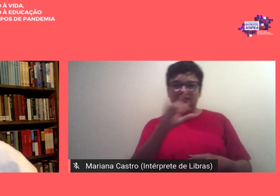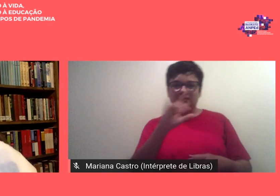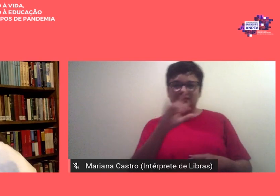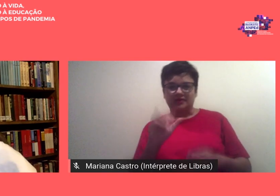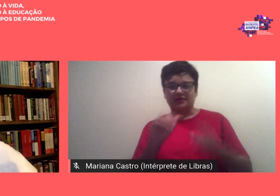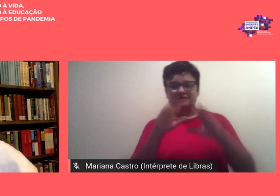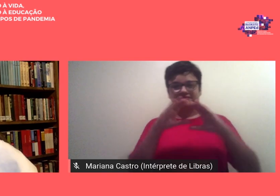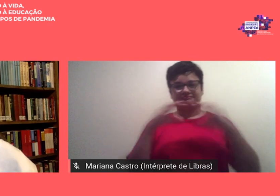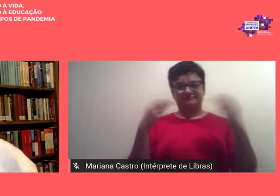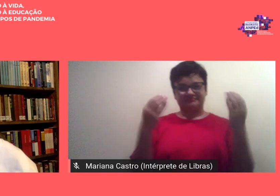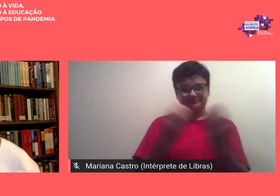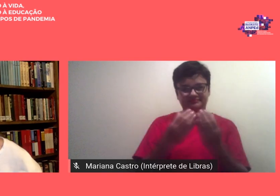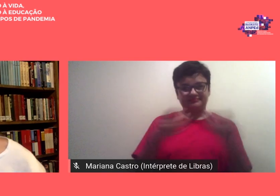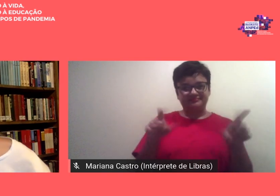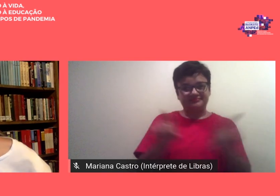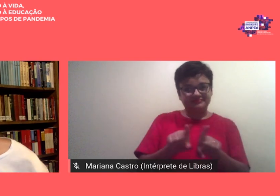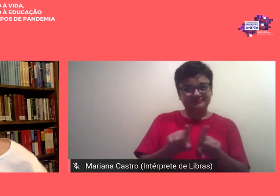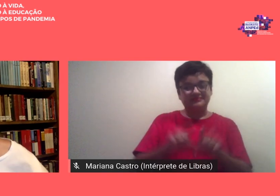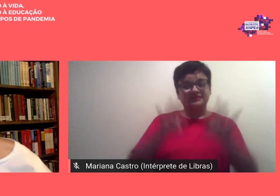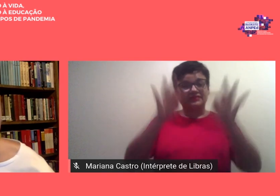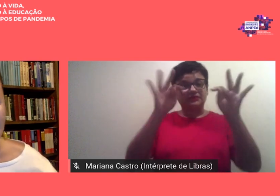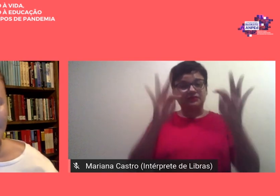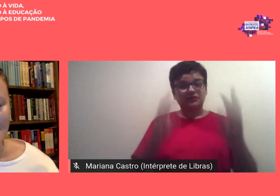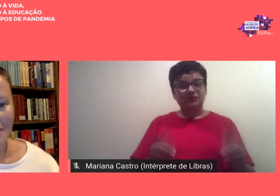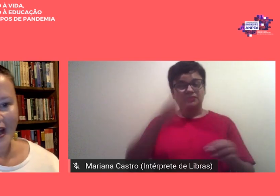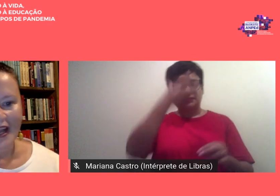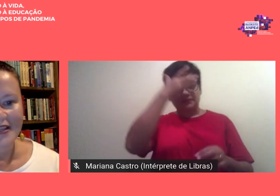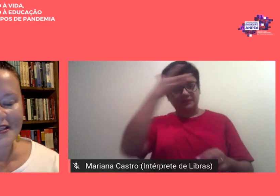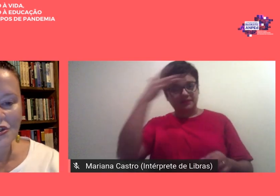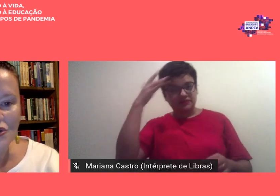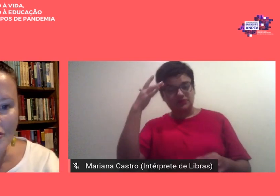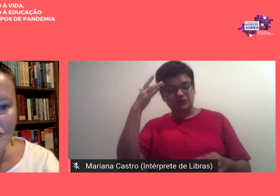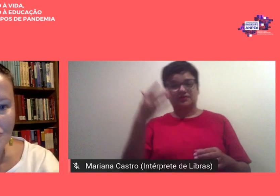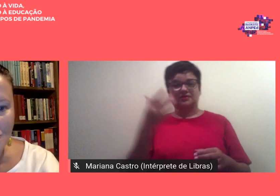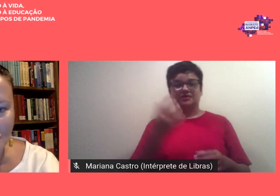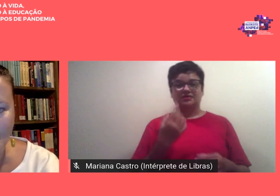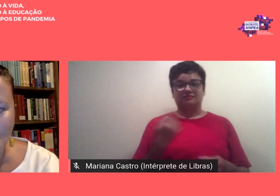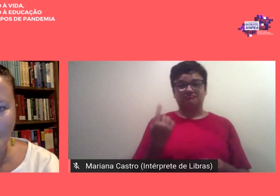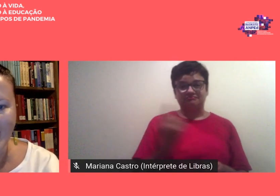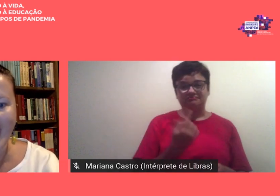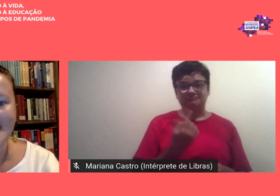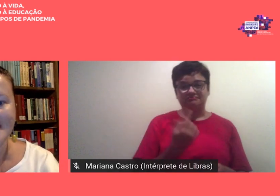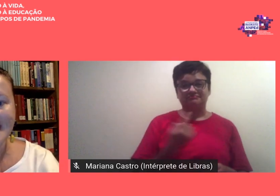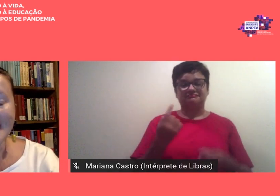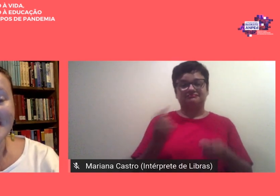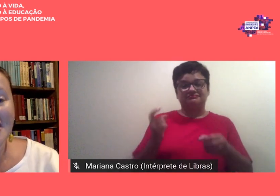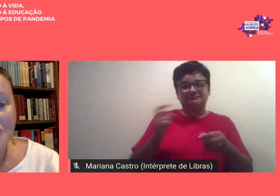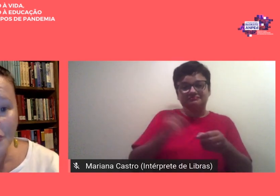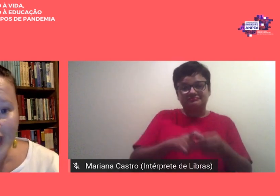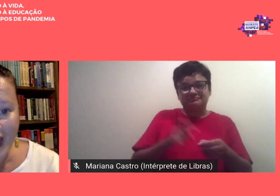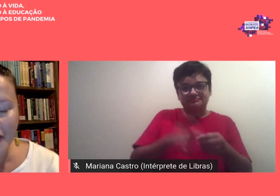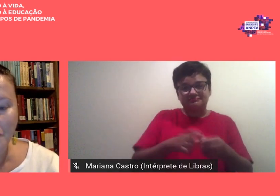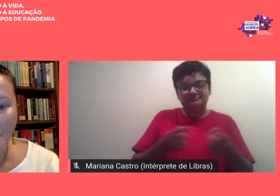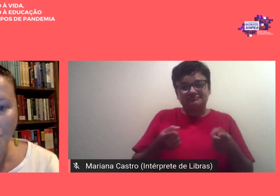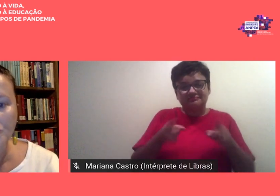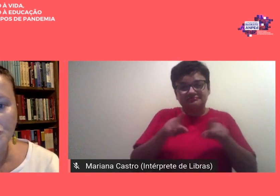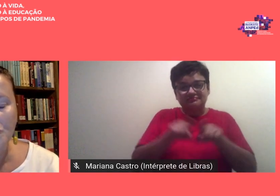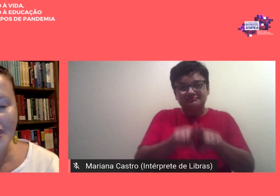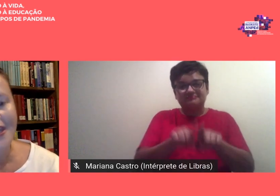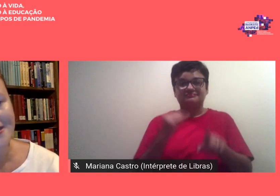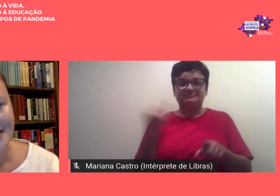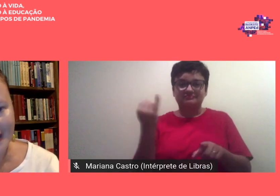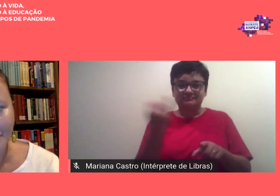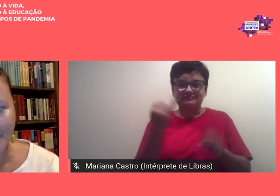e também a todos os nossos sócios individuais e sócios institucionais que ajudaram a